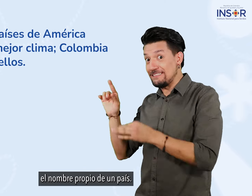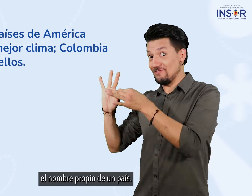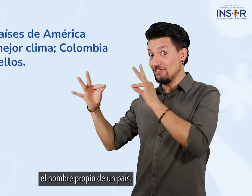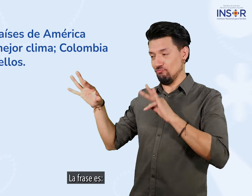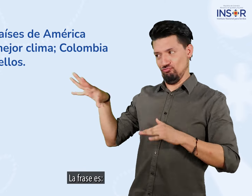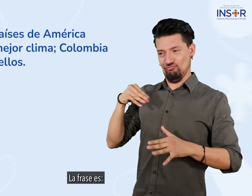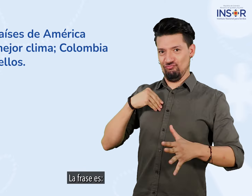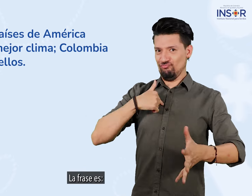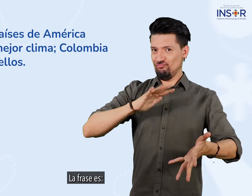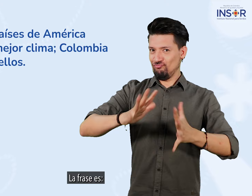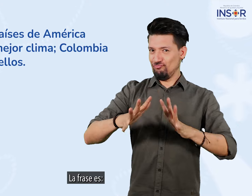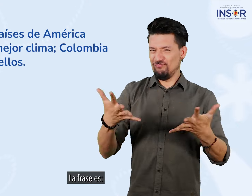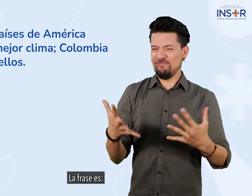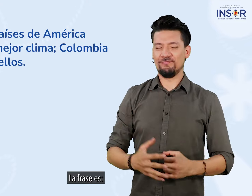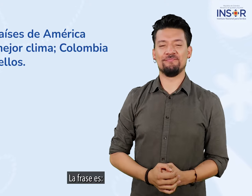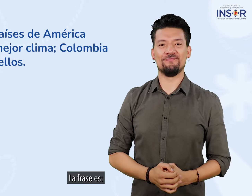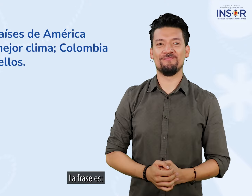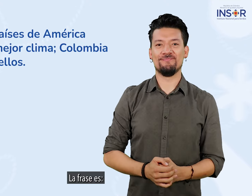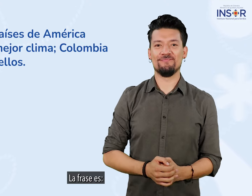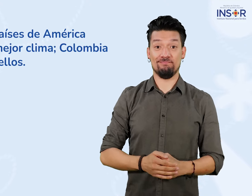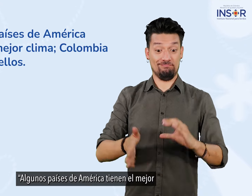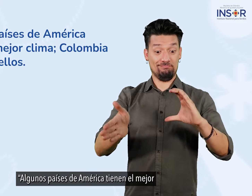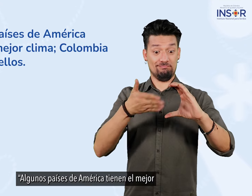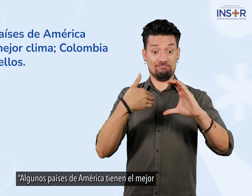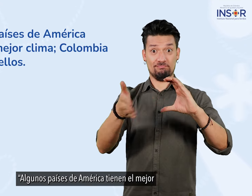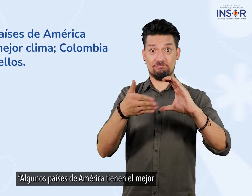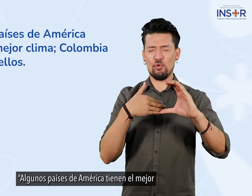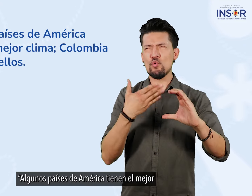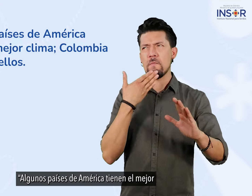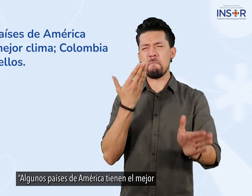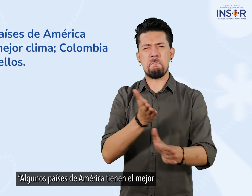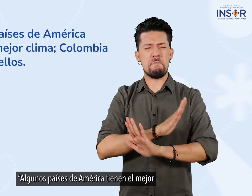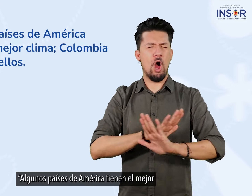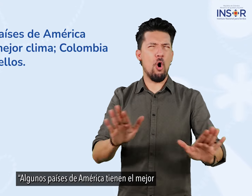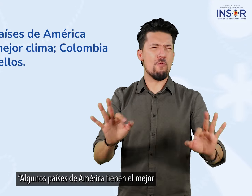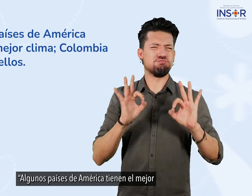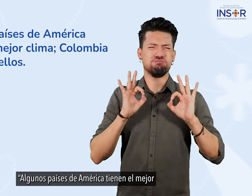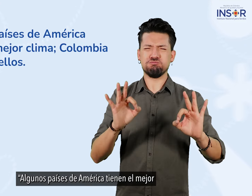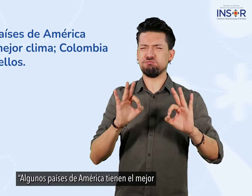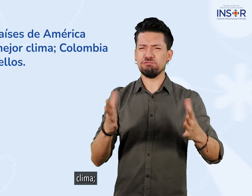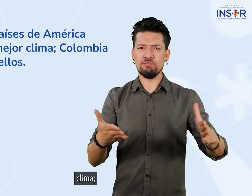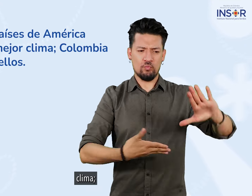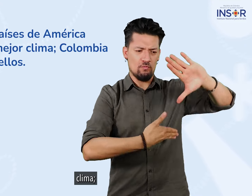la frase es algunos países de américa tienen el mejor clima